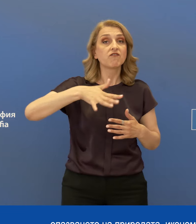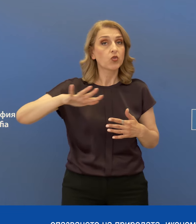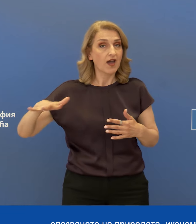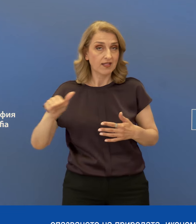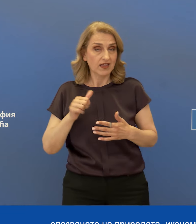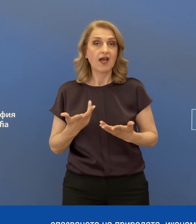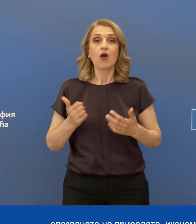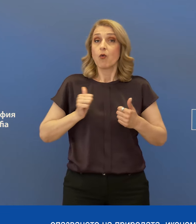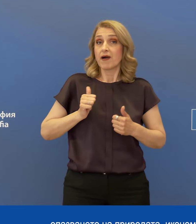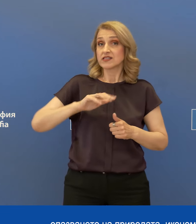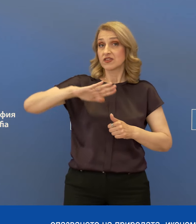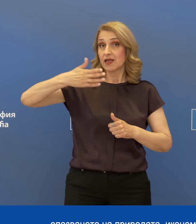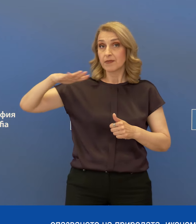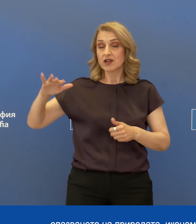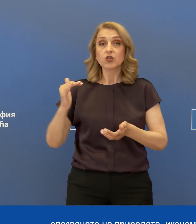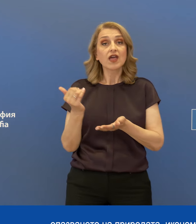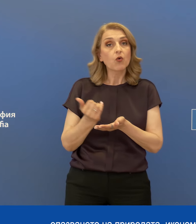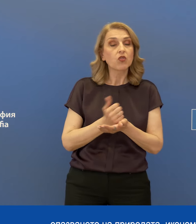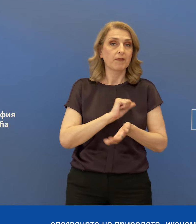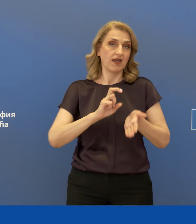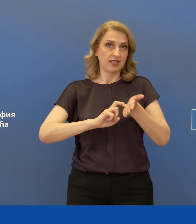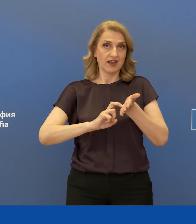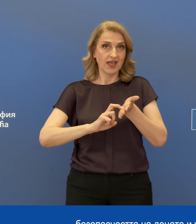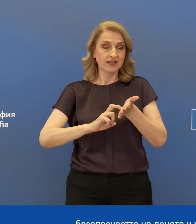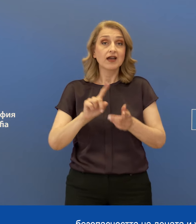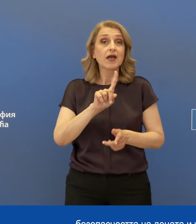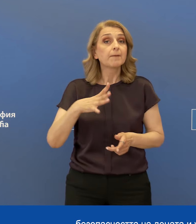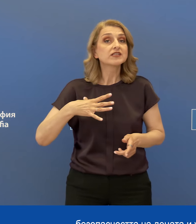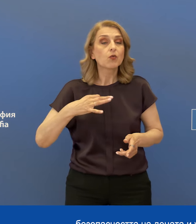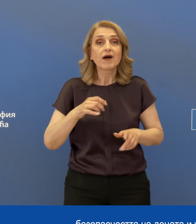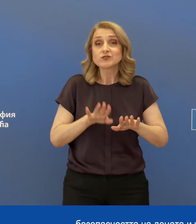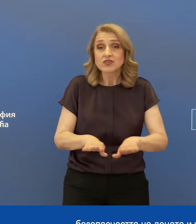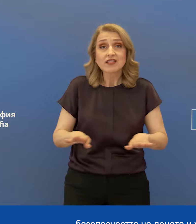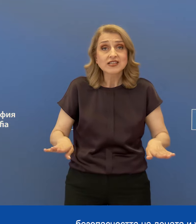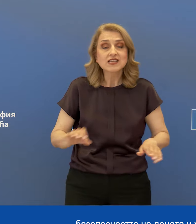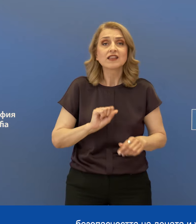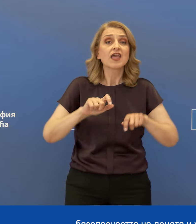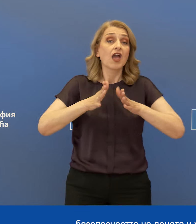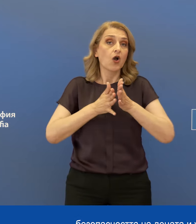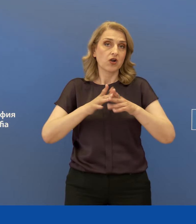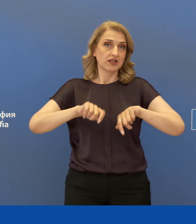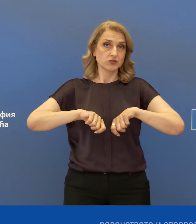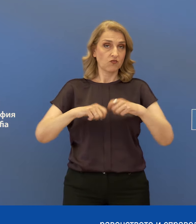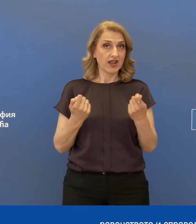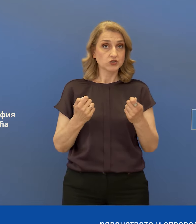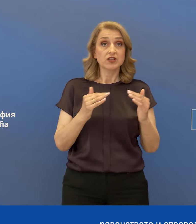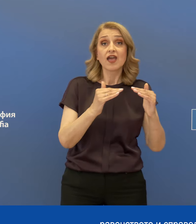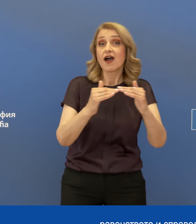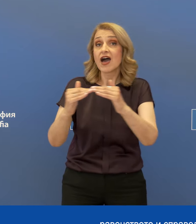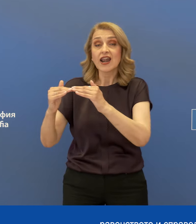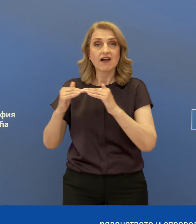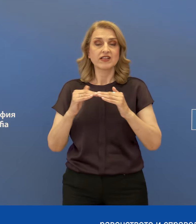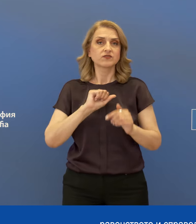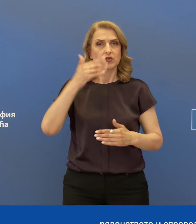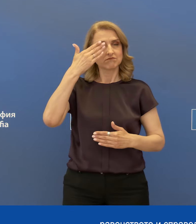опазването на природата, економиката и енергетиката, безопасността на децата и уязвимите хора, равенството